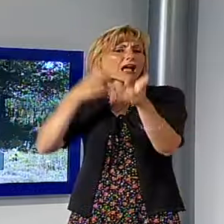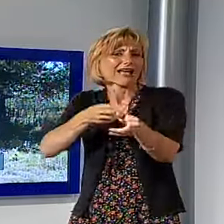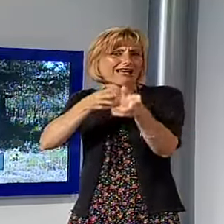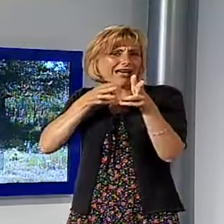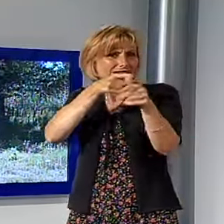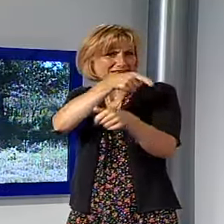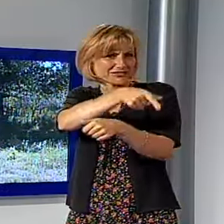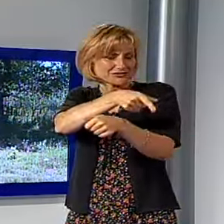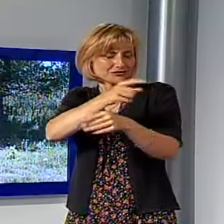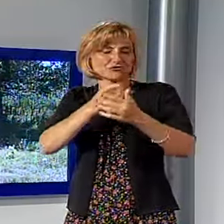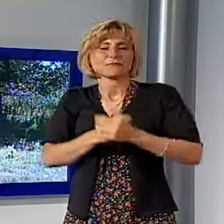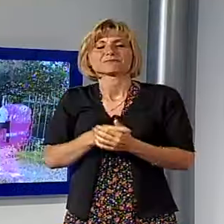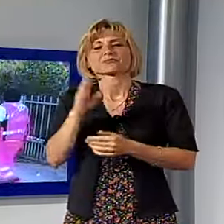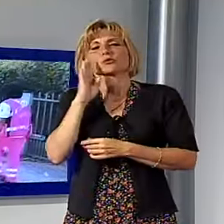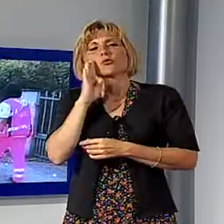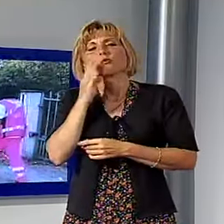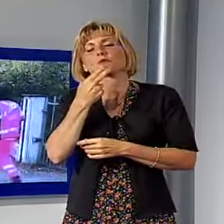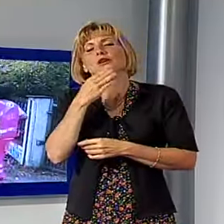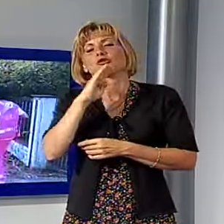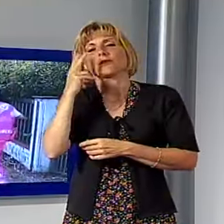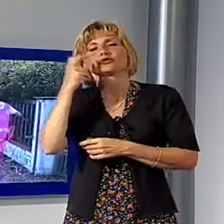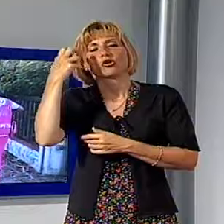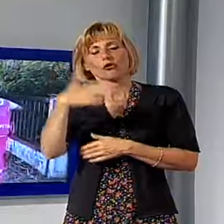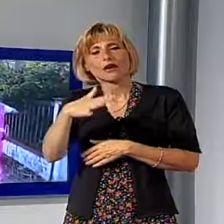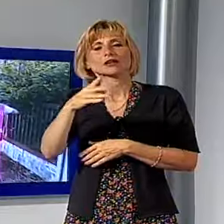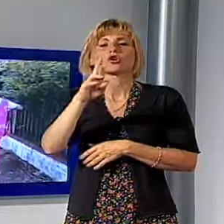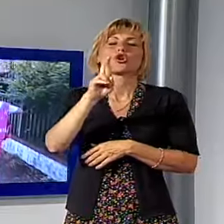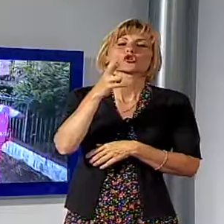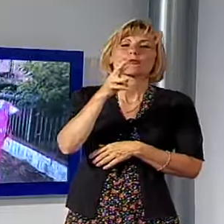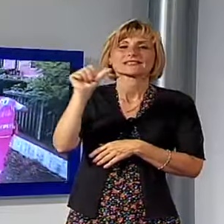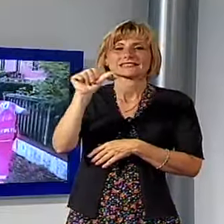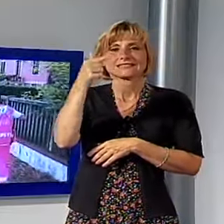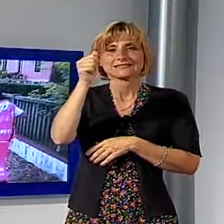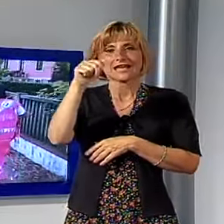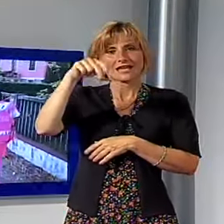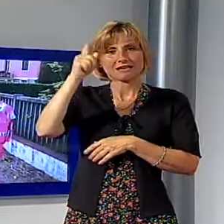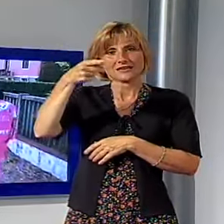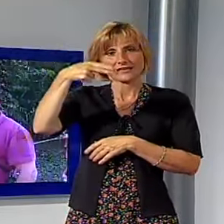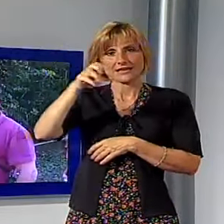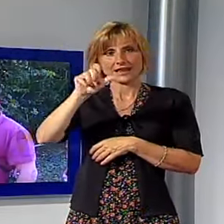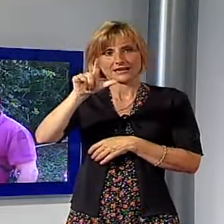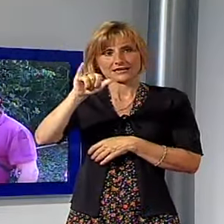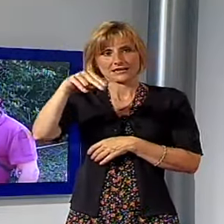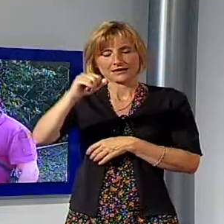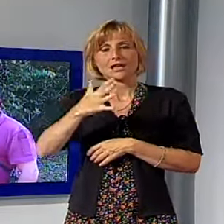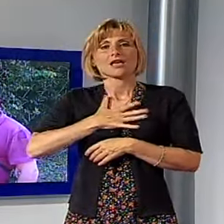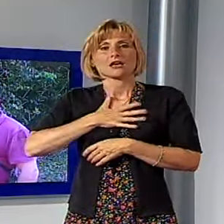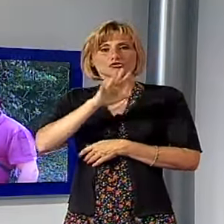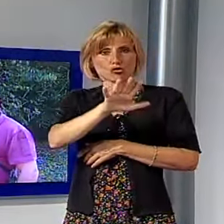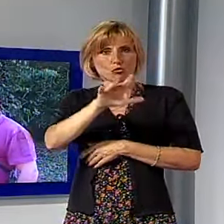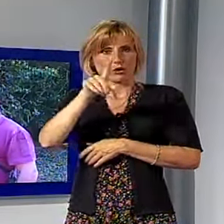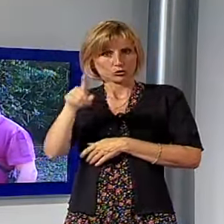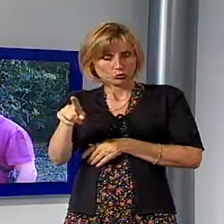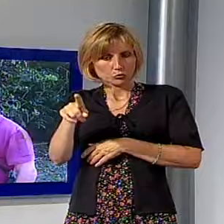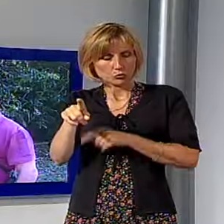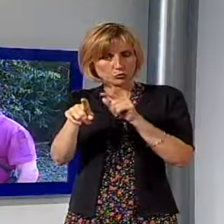di camminare bene. Conclusione aglieto fine per la vicenda di Roberto Stanghellini, 51 anni, scomparso nel nulla da venerdì